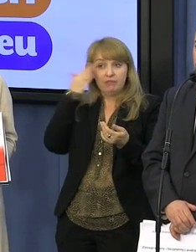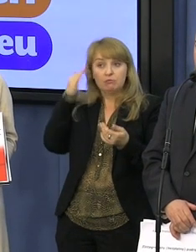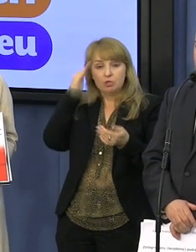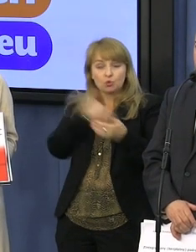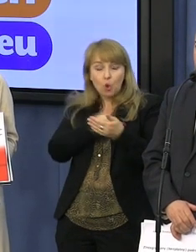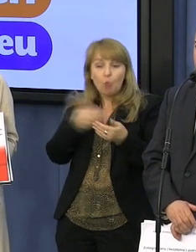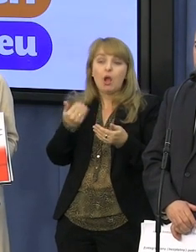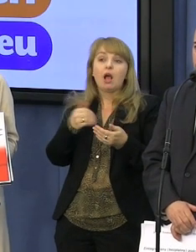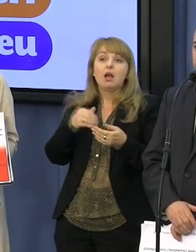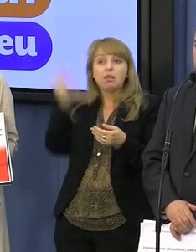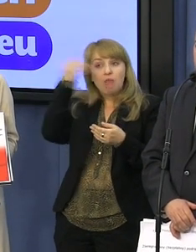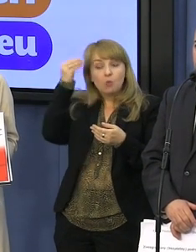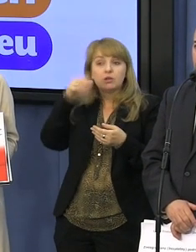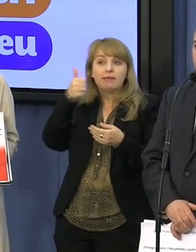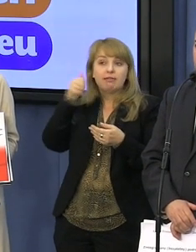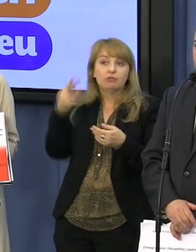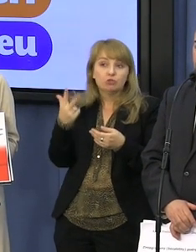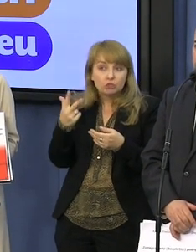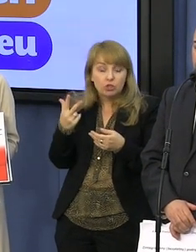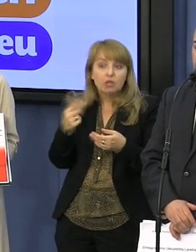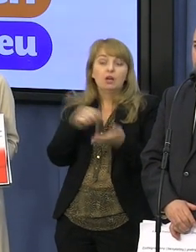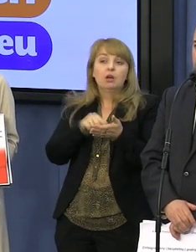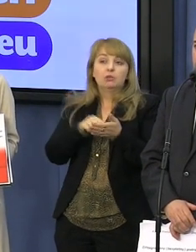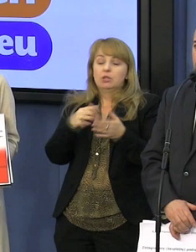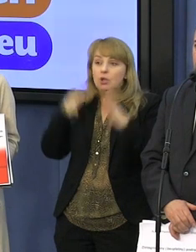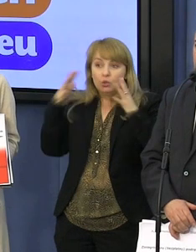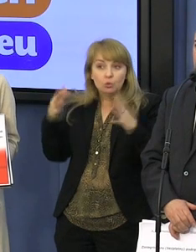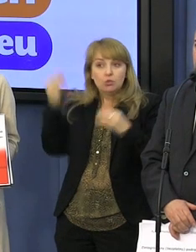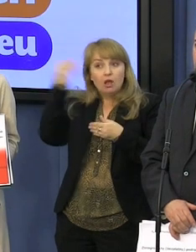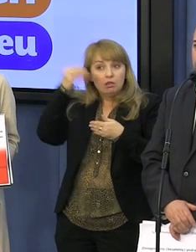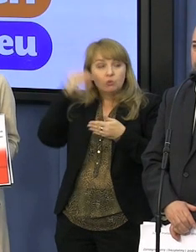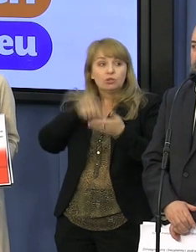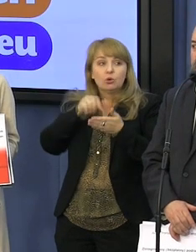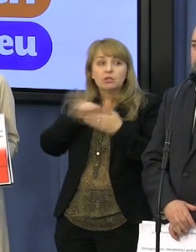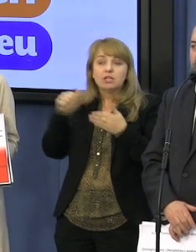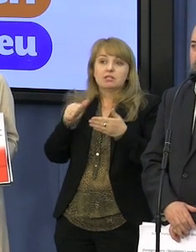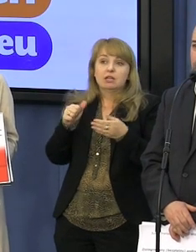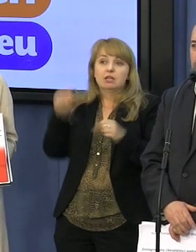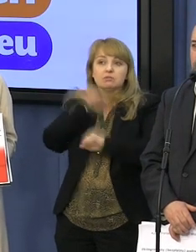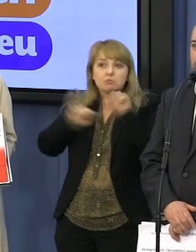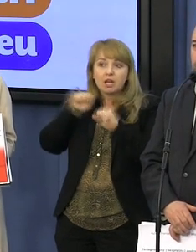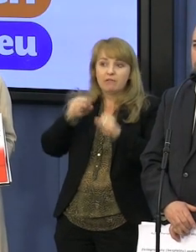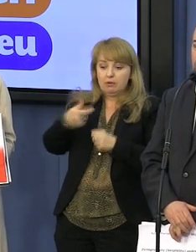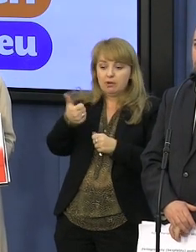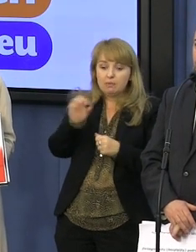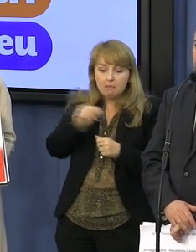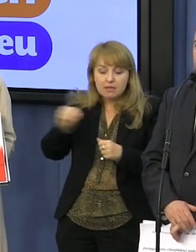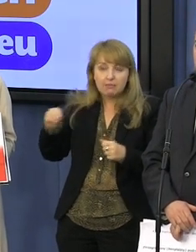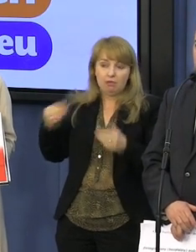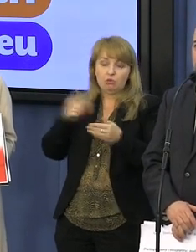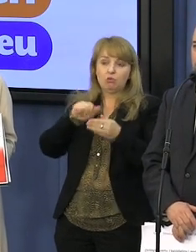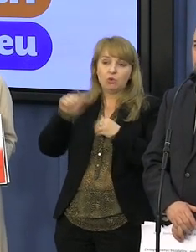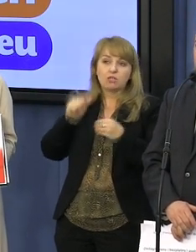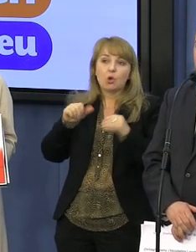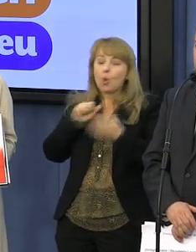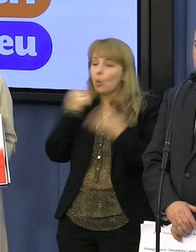w nauczaniu 1.3, ogromna wartość tego nauczania to jest sprawności, umiejętności, które się ćwiczy poprzez różnego